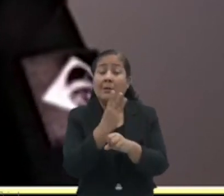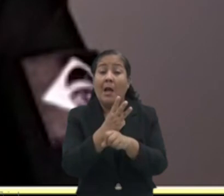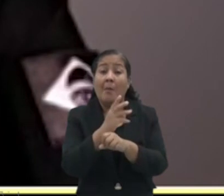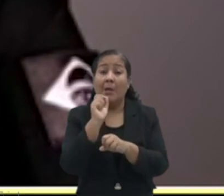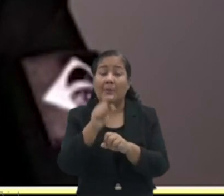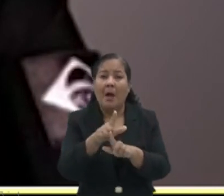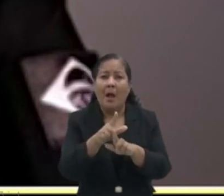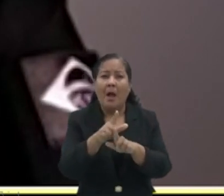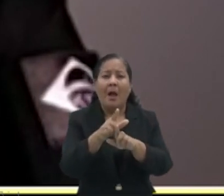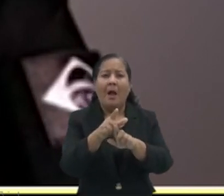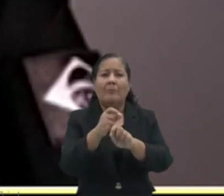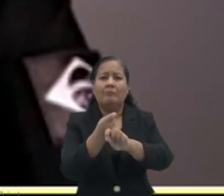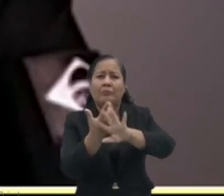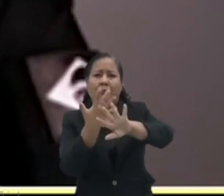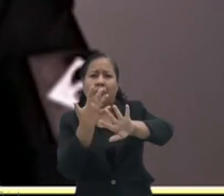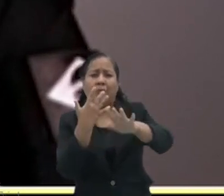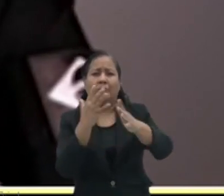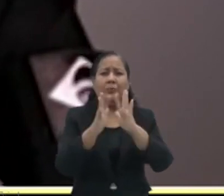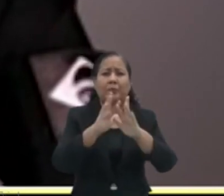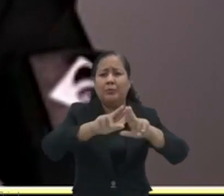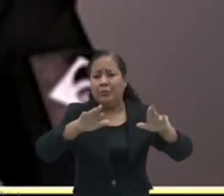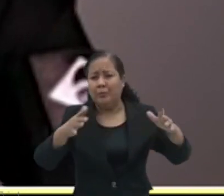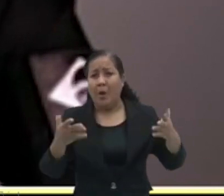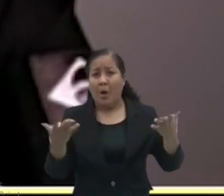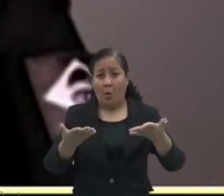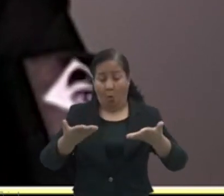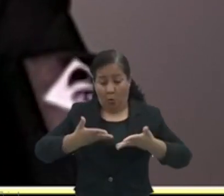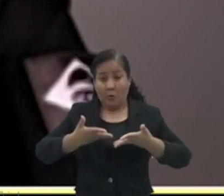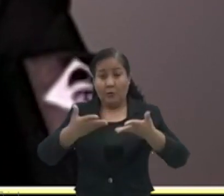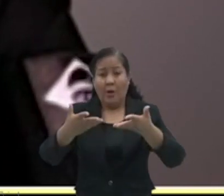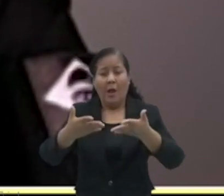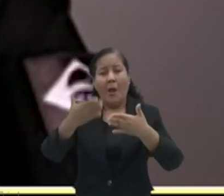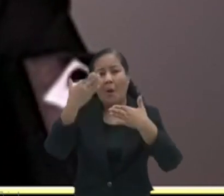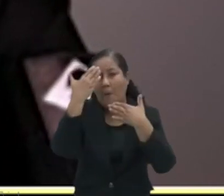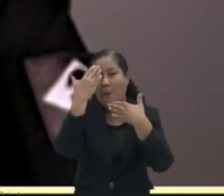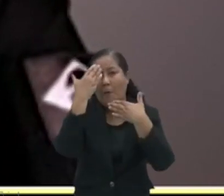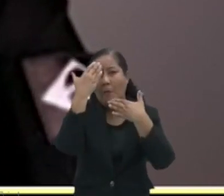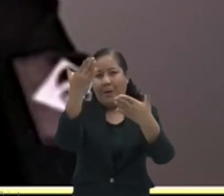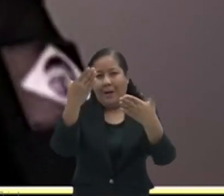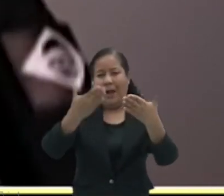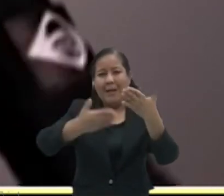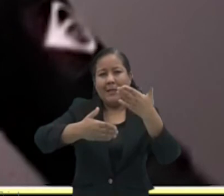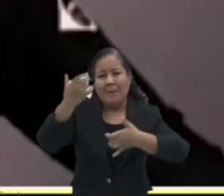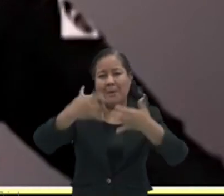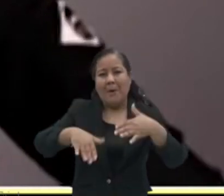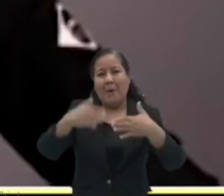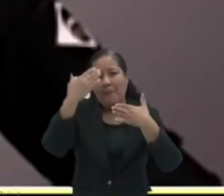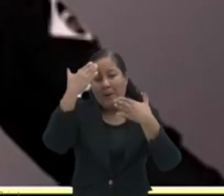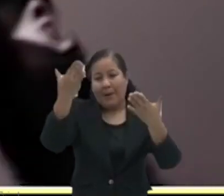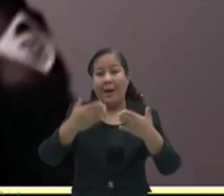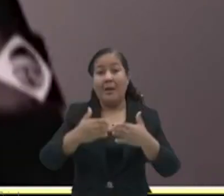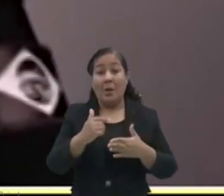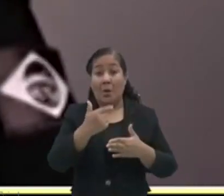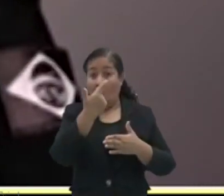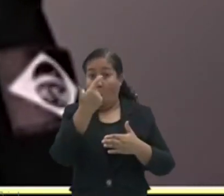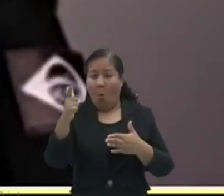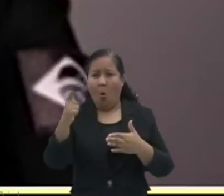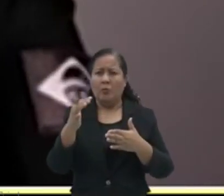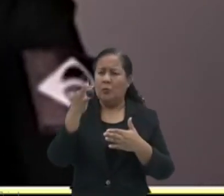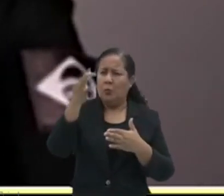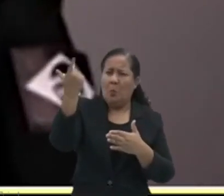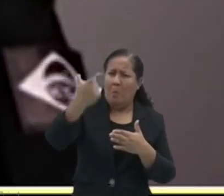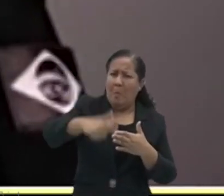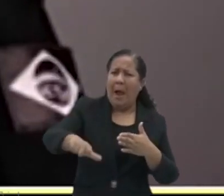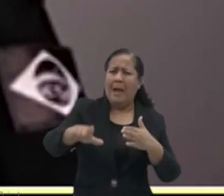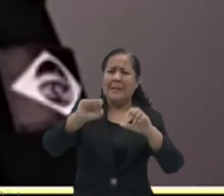agradeço imensamente a oportunidade de ter sido convidada para esse seminário e sugiro que outras iniciativas dessa natureza sejam